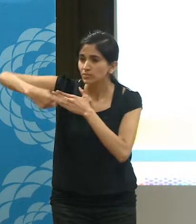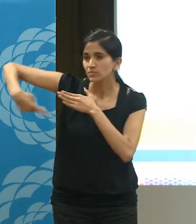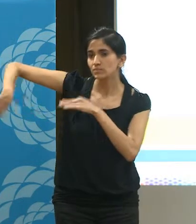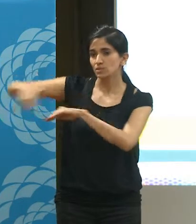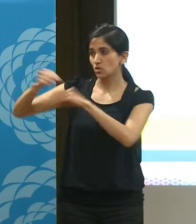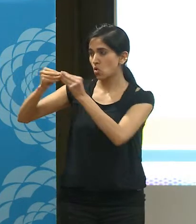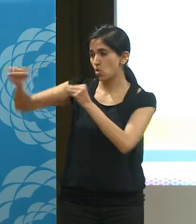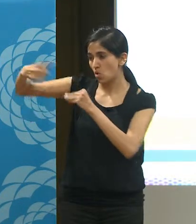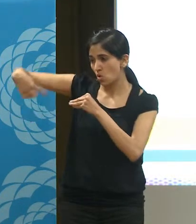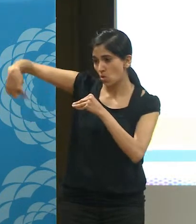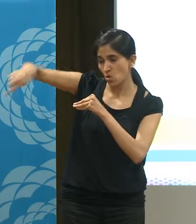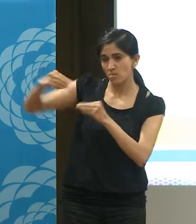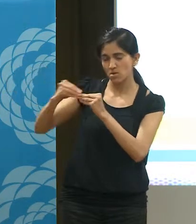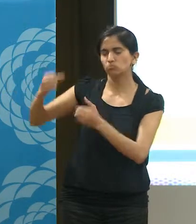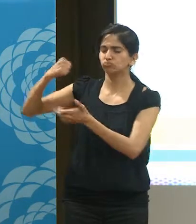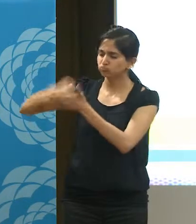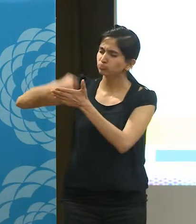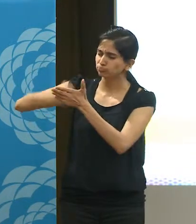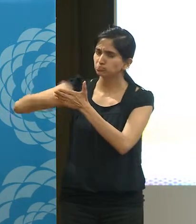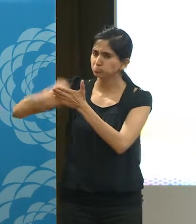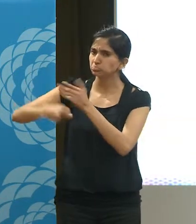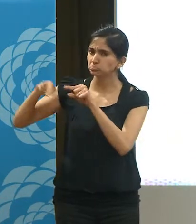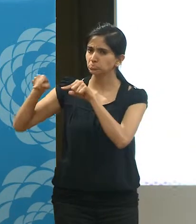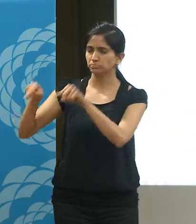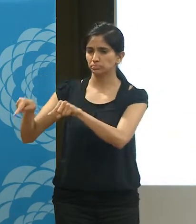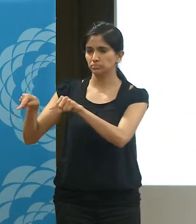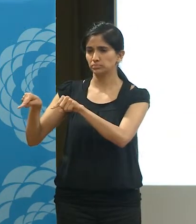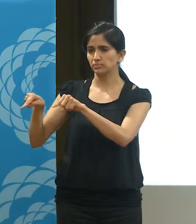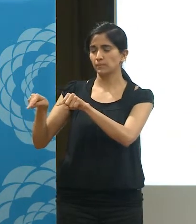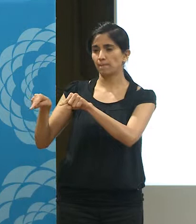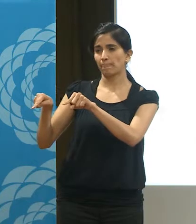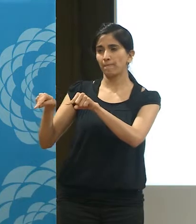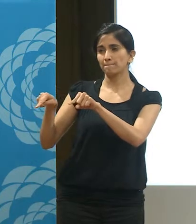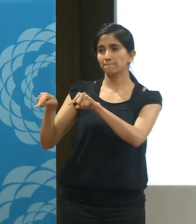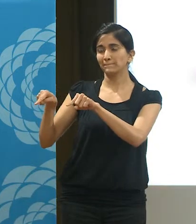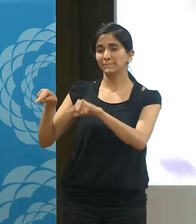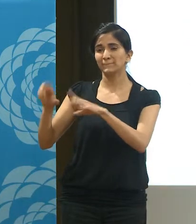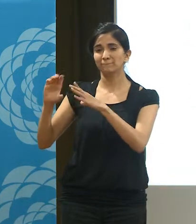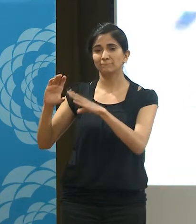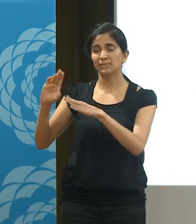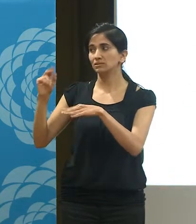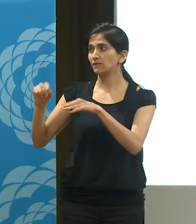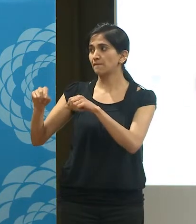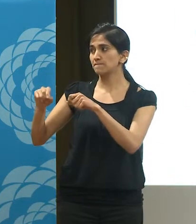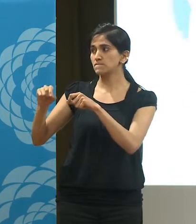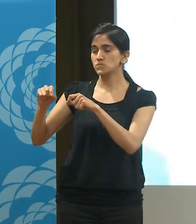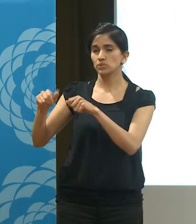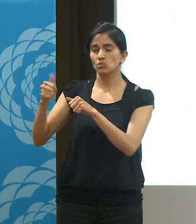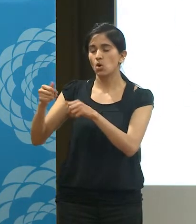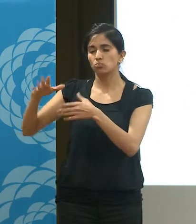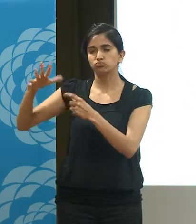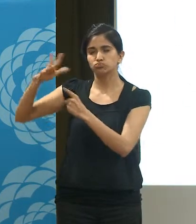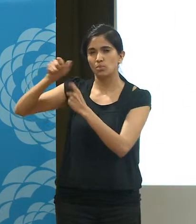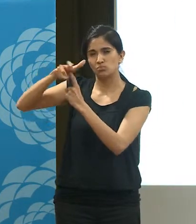que estuvieron acá hace un rato. No están homologados, no son dipolos hechos por ningún experto. Nuestro primer transmisor fue un transmisor artesanal,